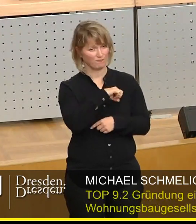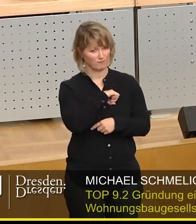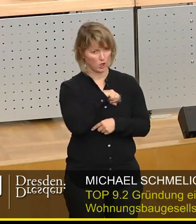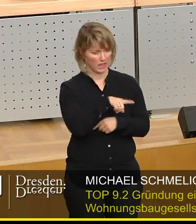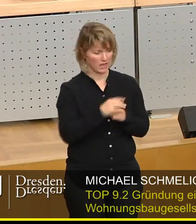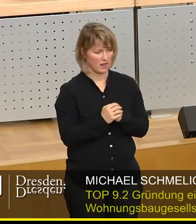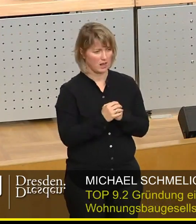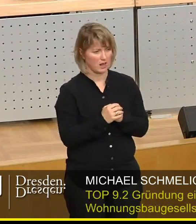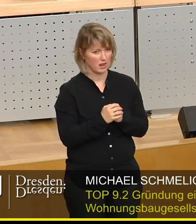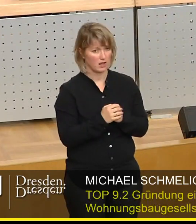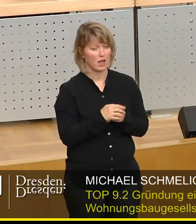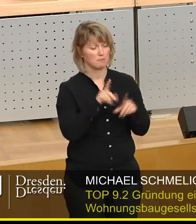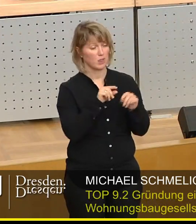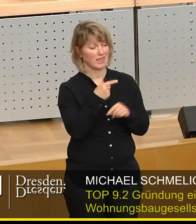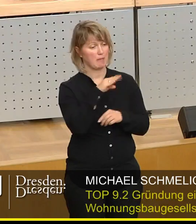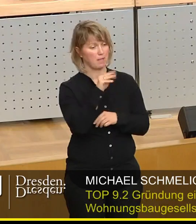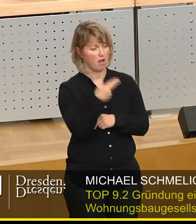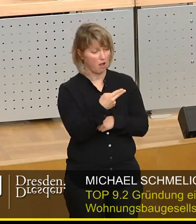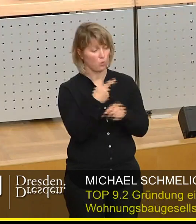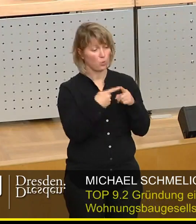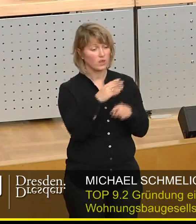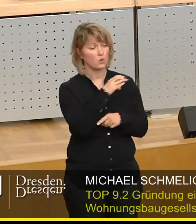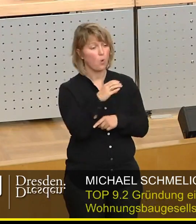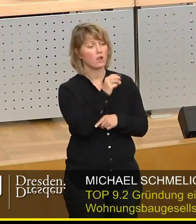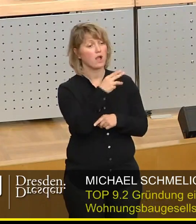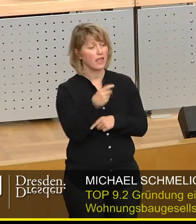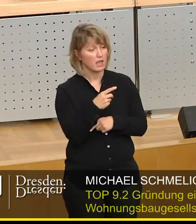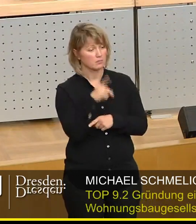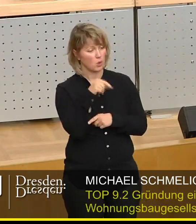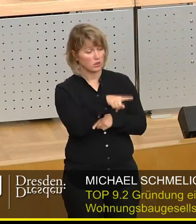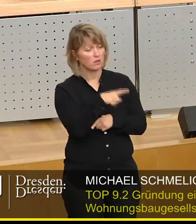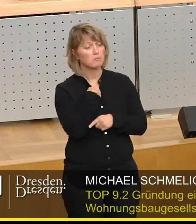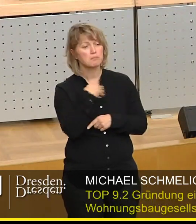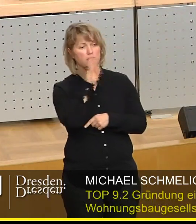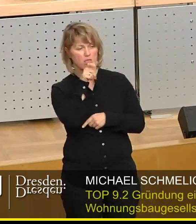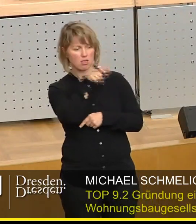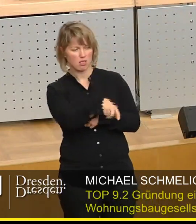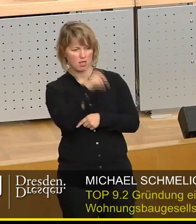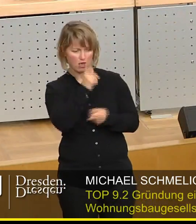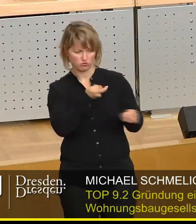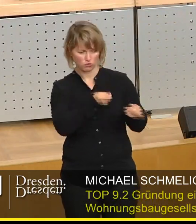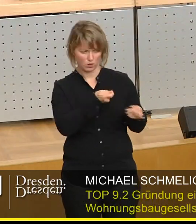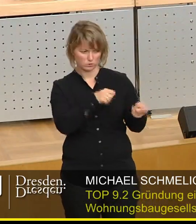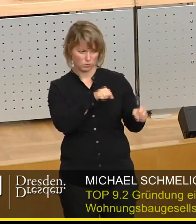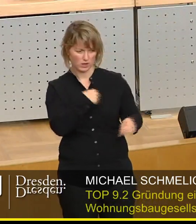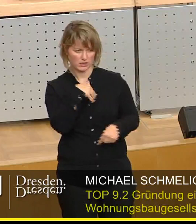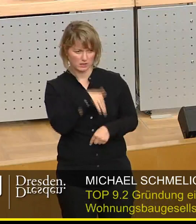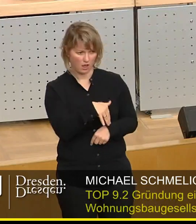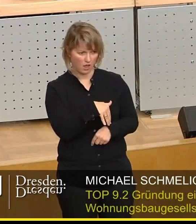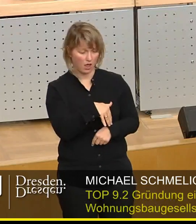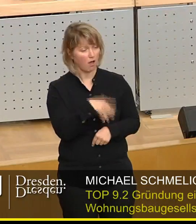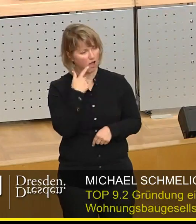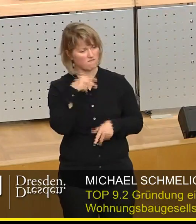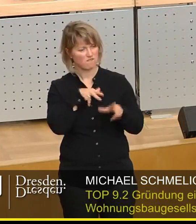nämlich eine GmbH und Co. KG besonders intensive Steuerungsmöglichkeiten der Verwaltung